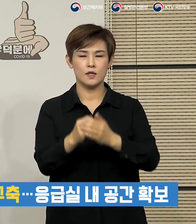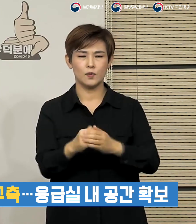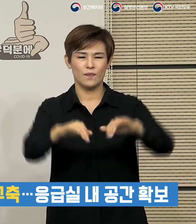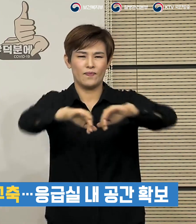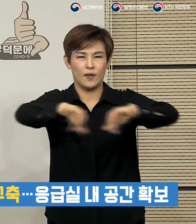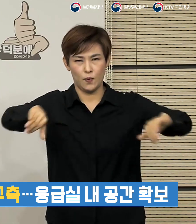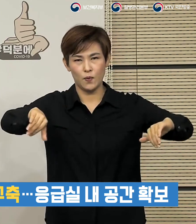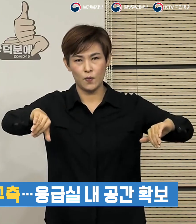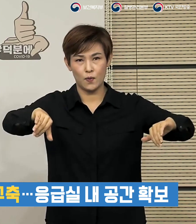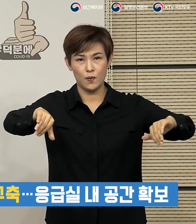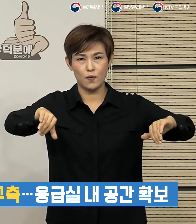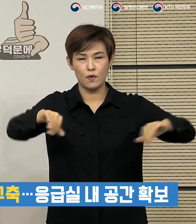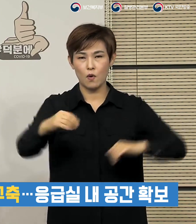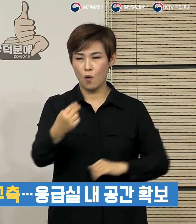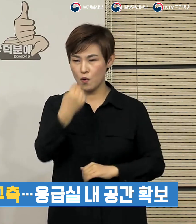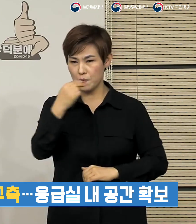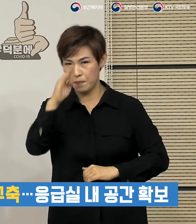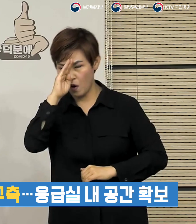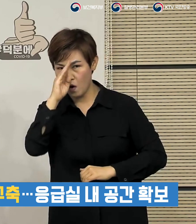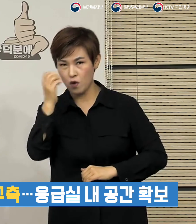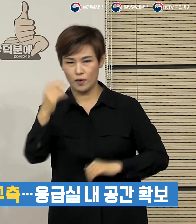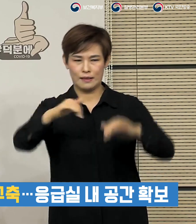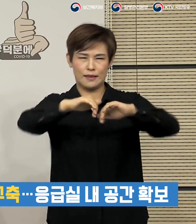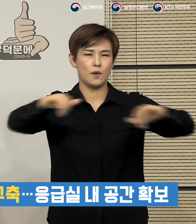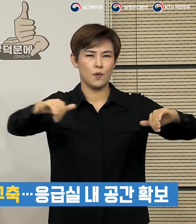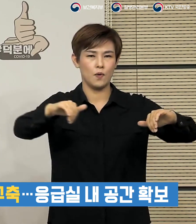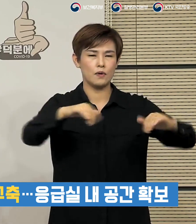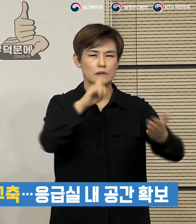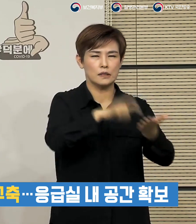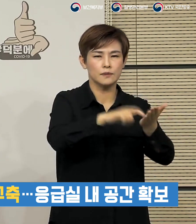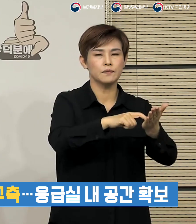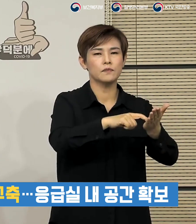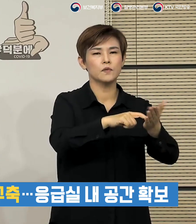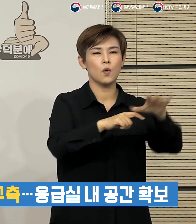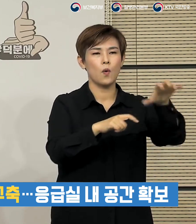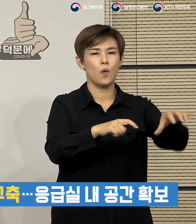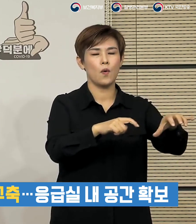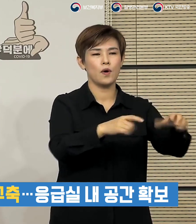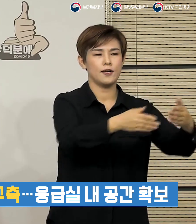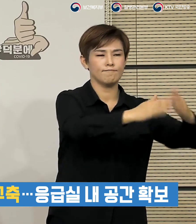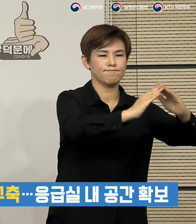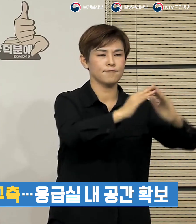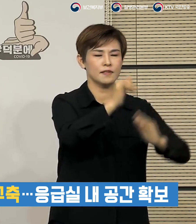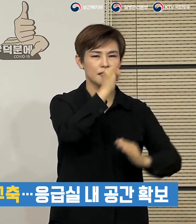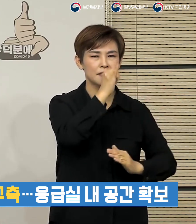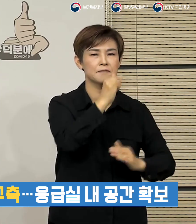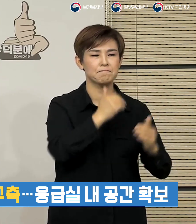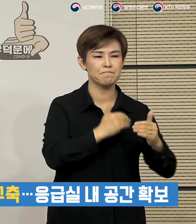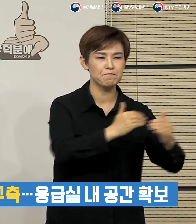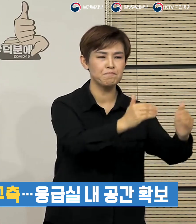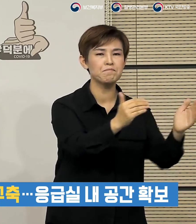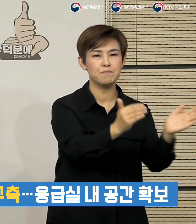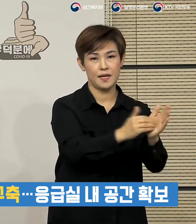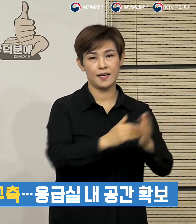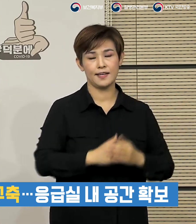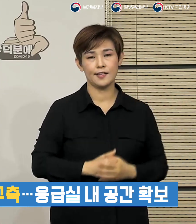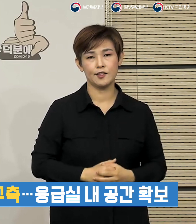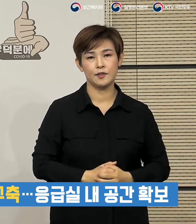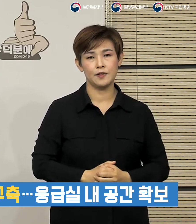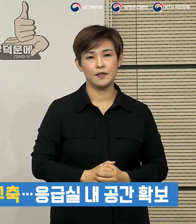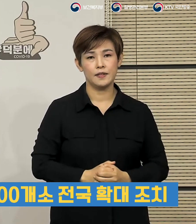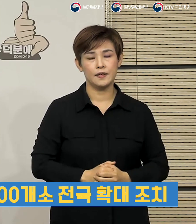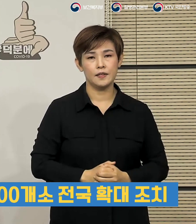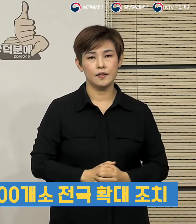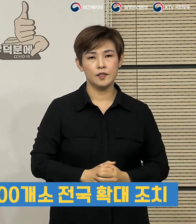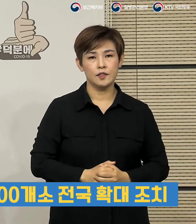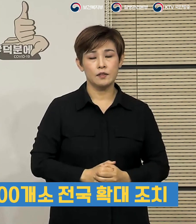호흡기 질환과 차단된 응급실 내의 공간을 확보하는 이러한 조치들도 시행을 한 바가 있습니다. 그리고